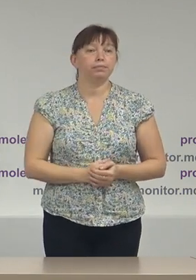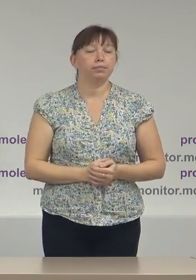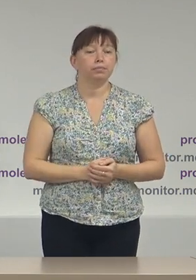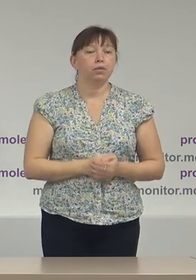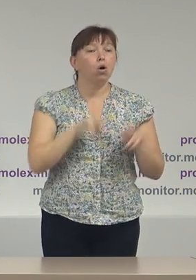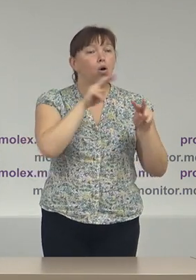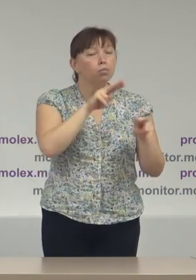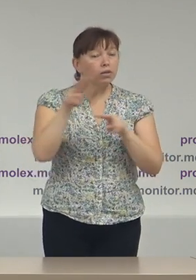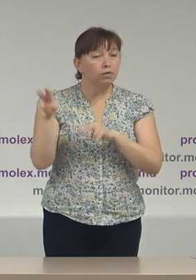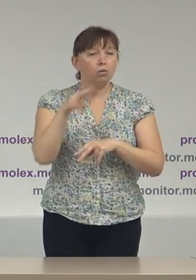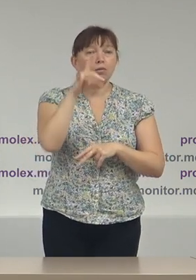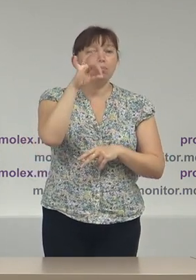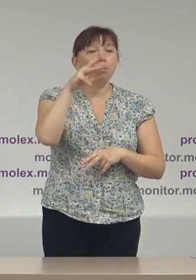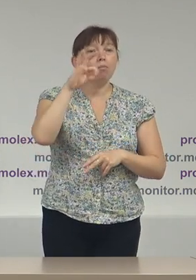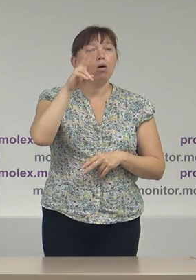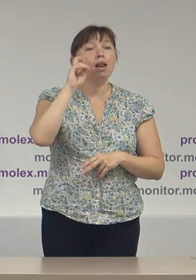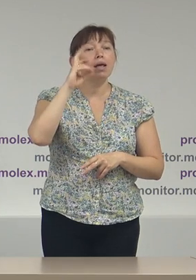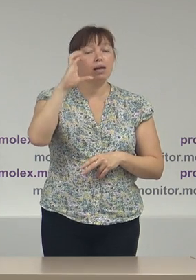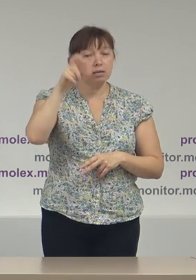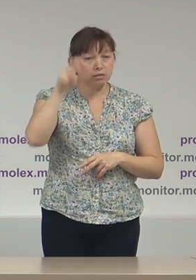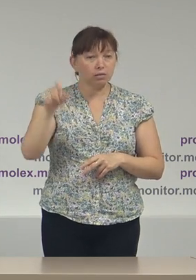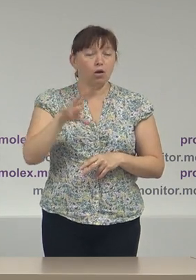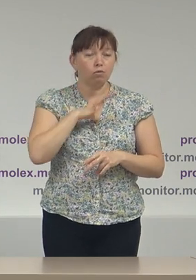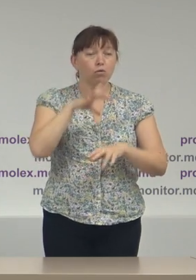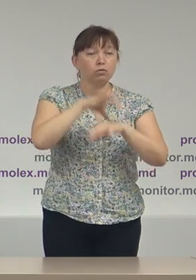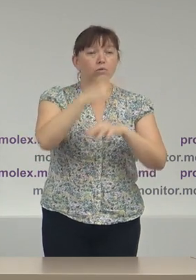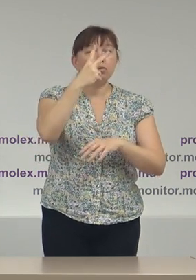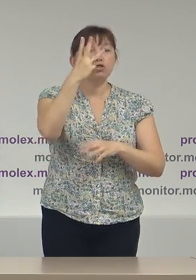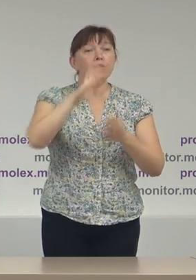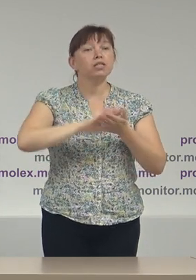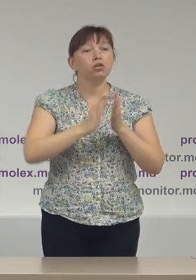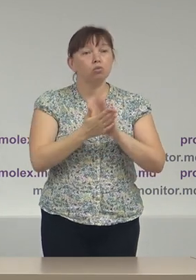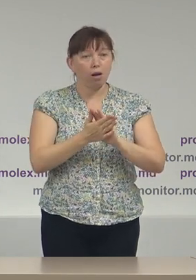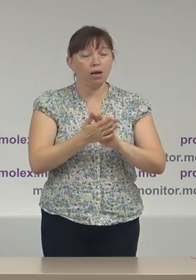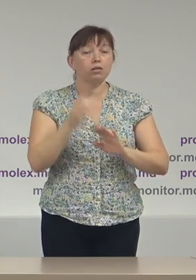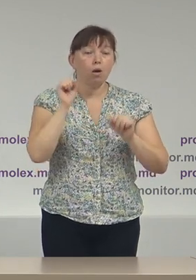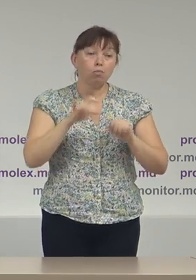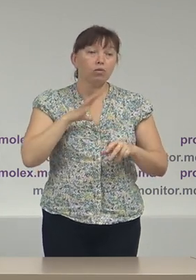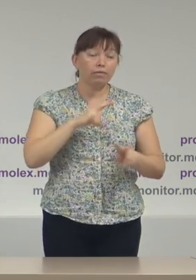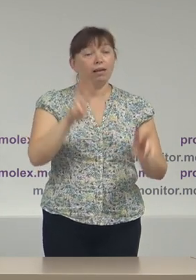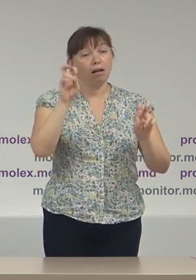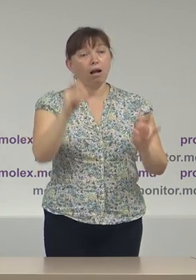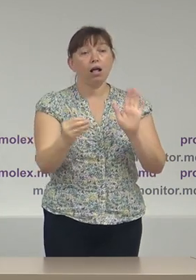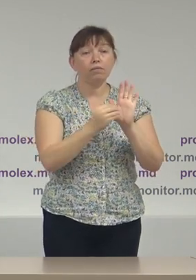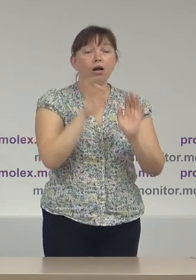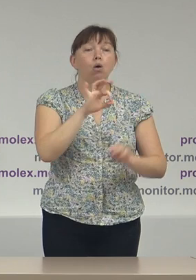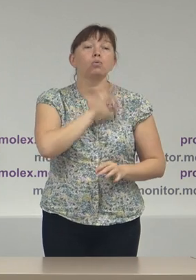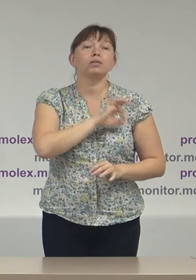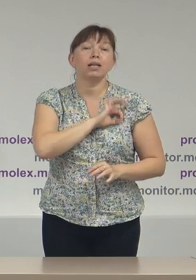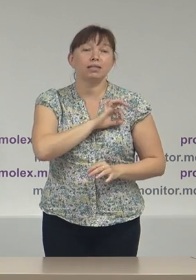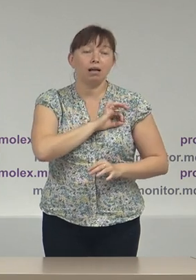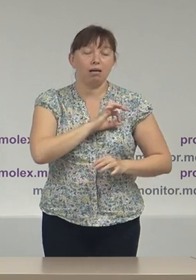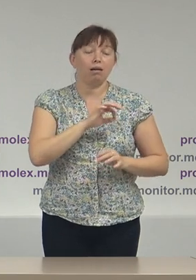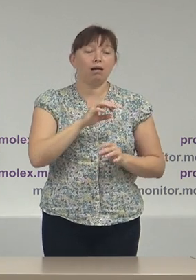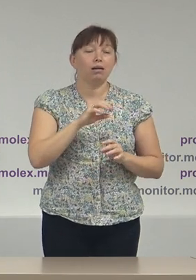Observătorii Promolex au raportat cel puțin 23 de situații care pot fi calificate drept utilizarea de resurse